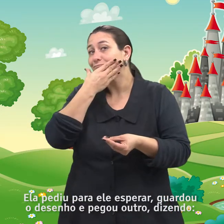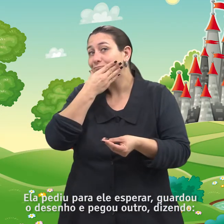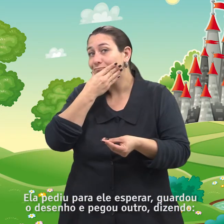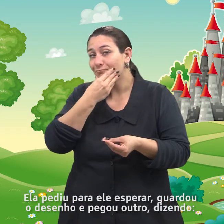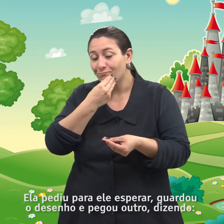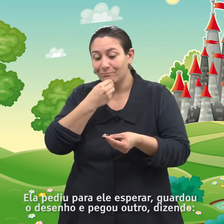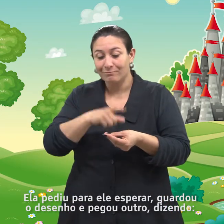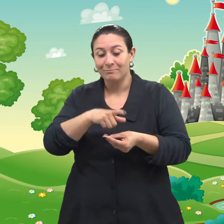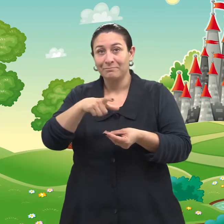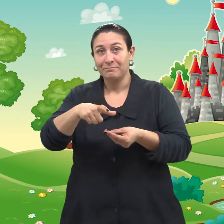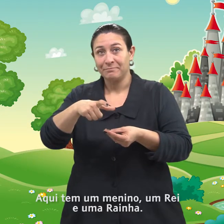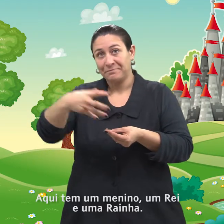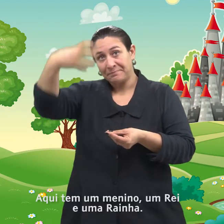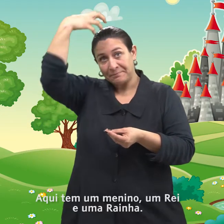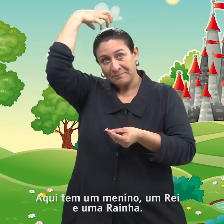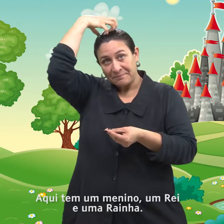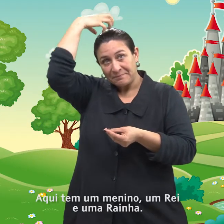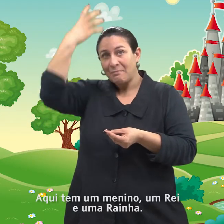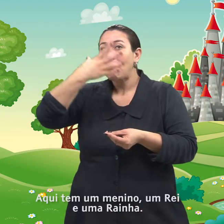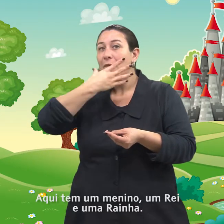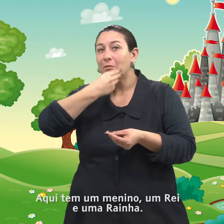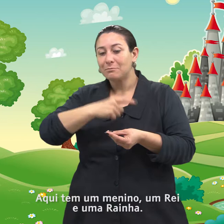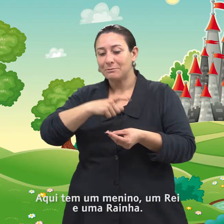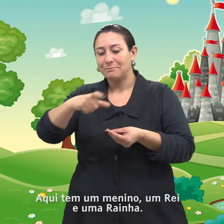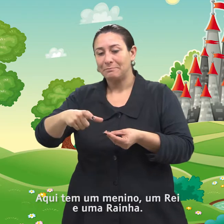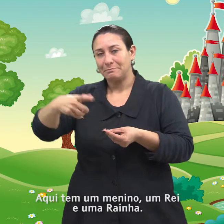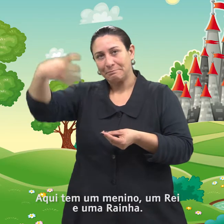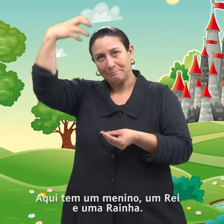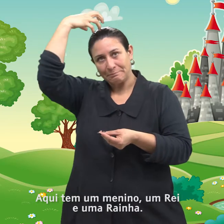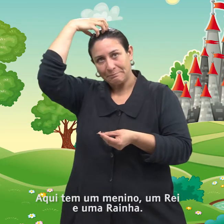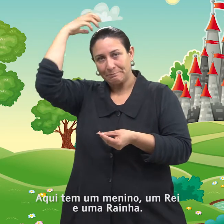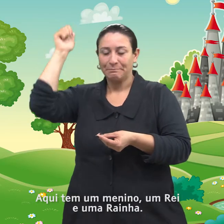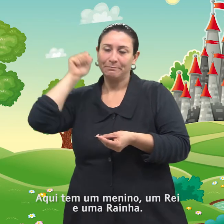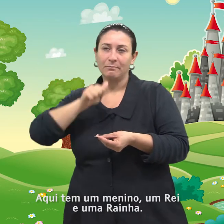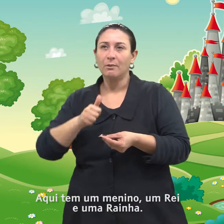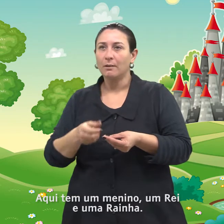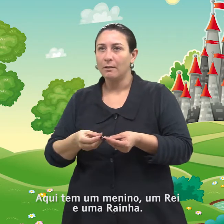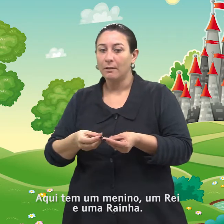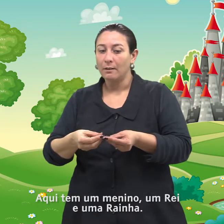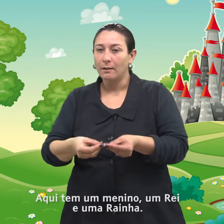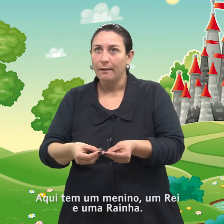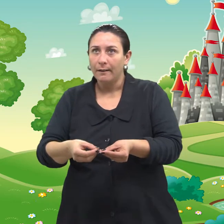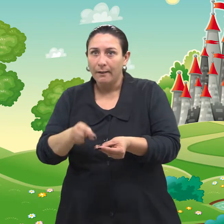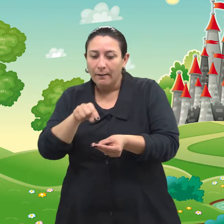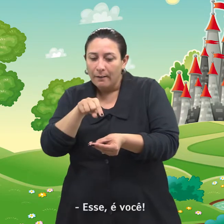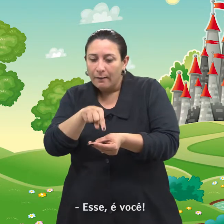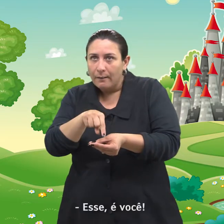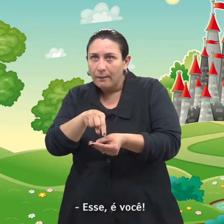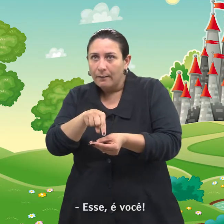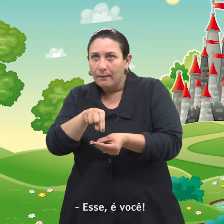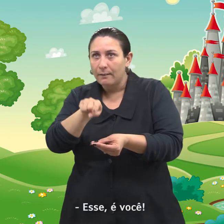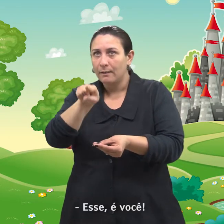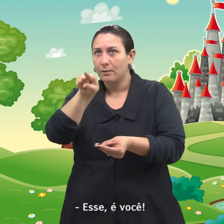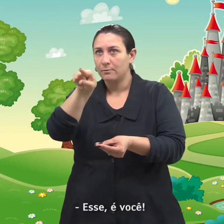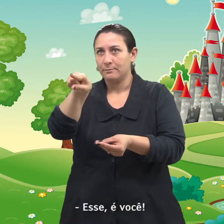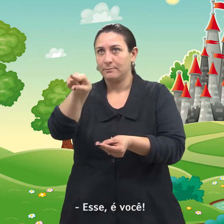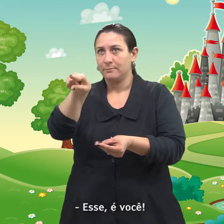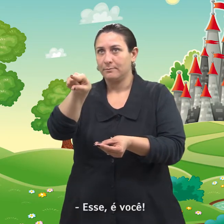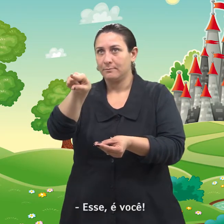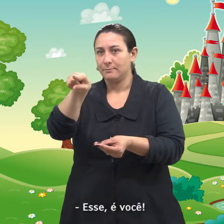dizendo, Aqui tem um menino, um rei e uma rainha. Esse é você!